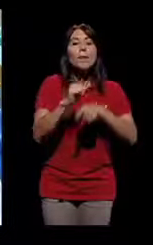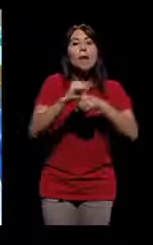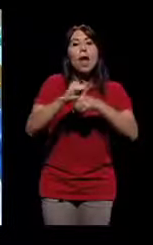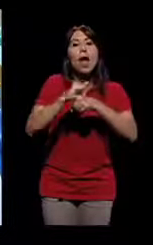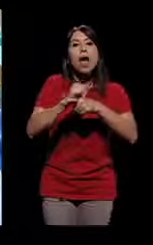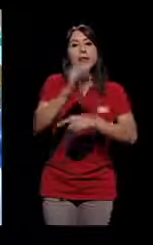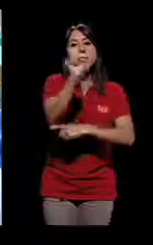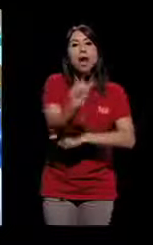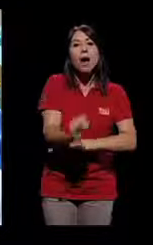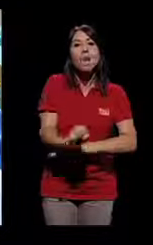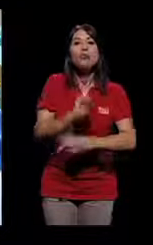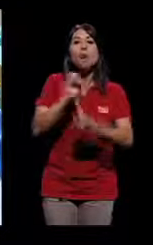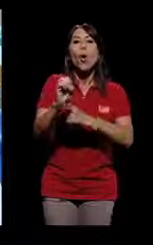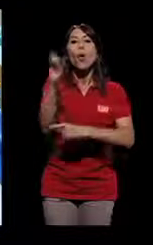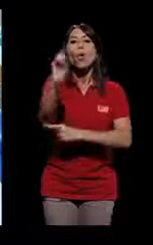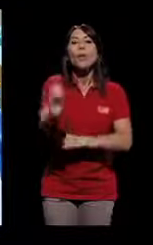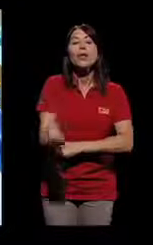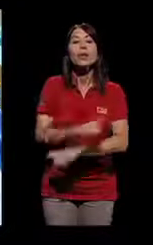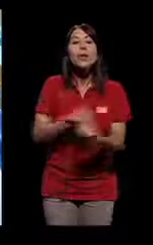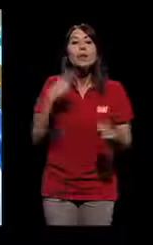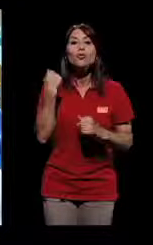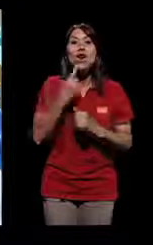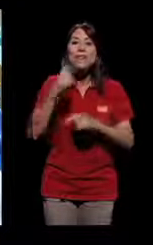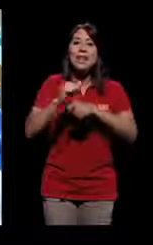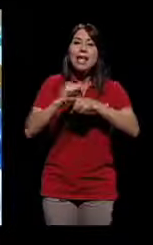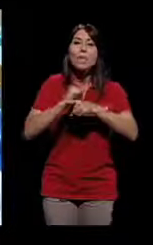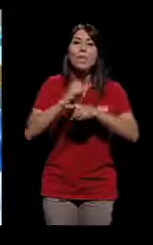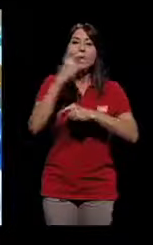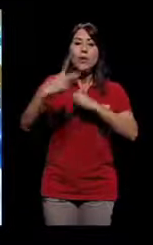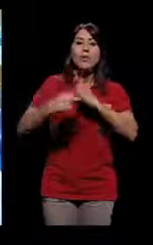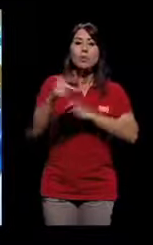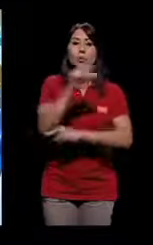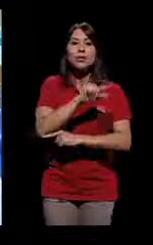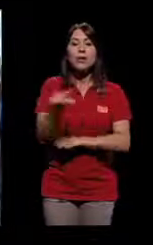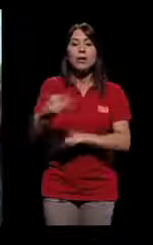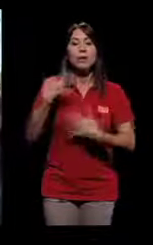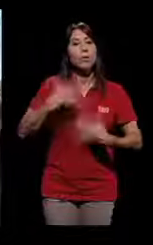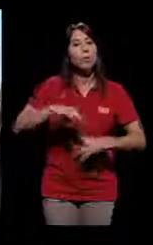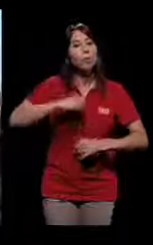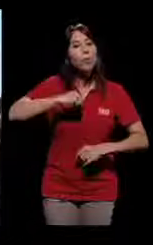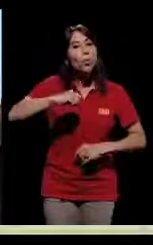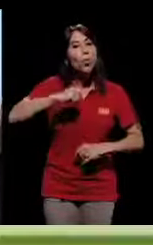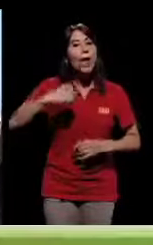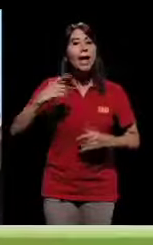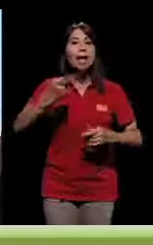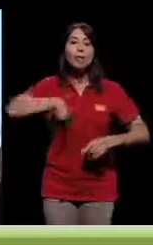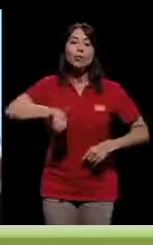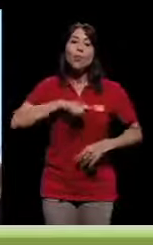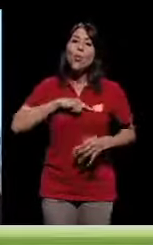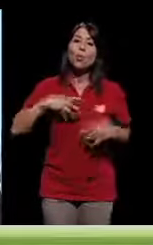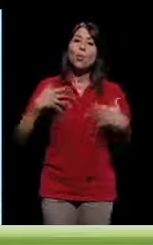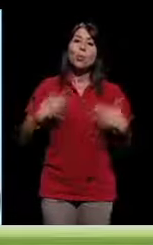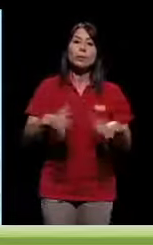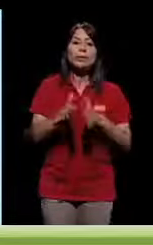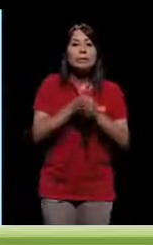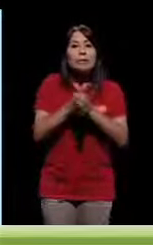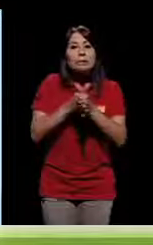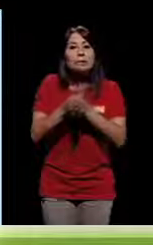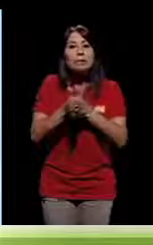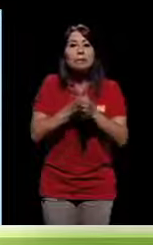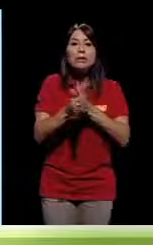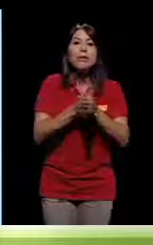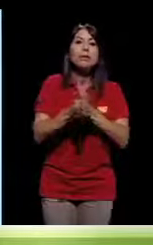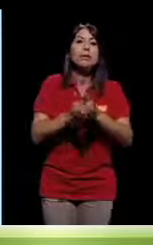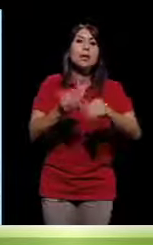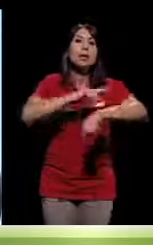equipos, mi hermano y yo, donde solo entrenábamos, o solo los sábados o solo los domingos, pero solo una vez por semana.